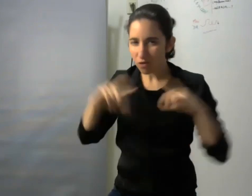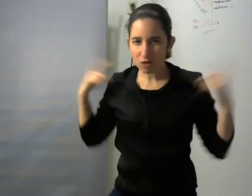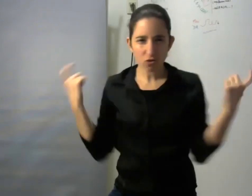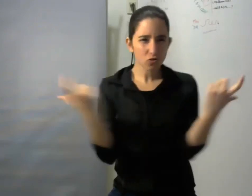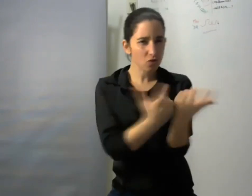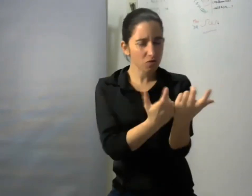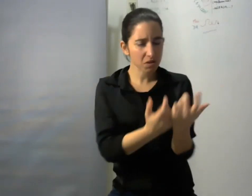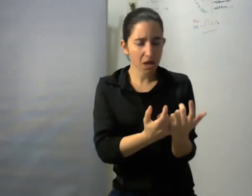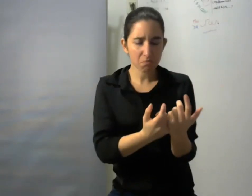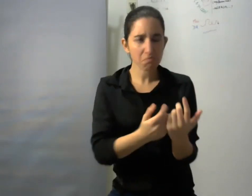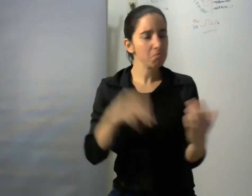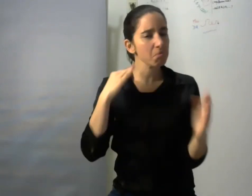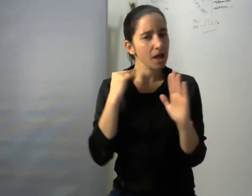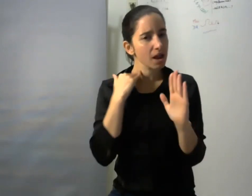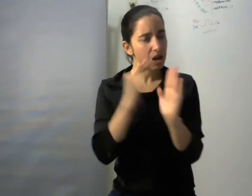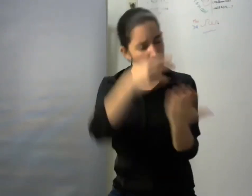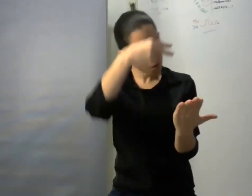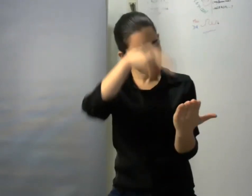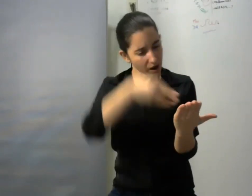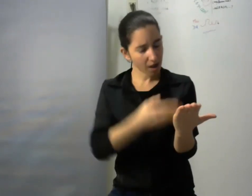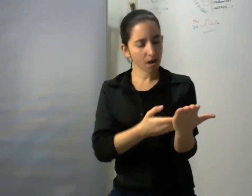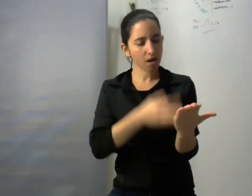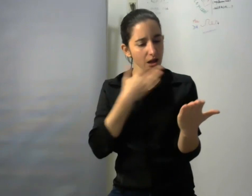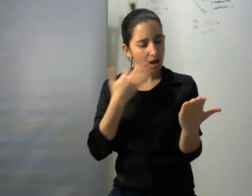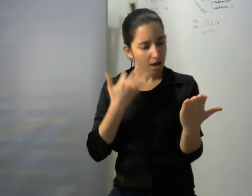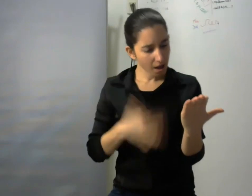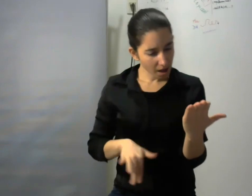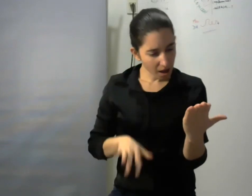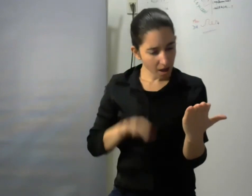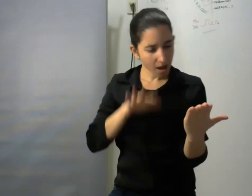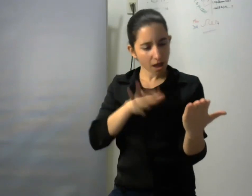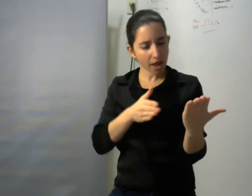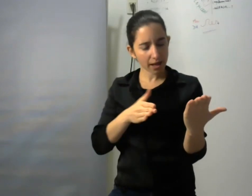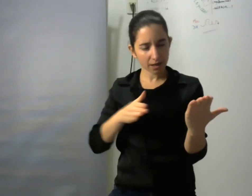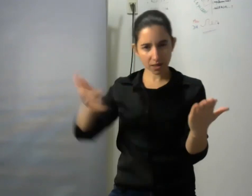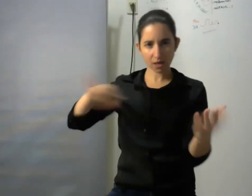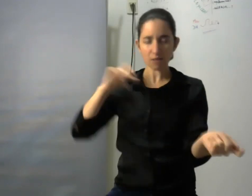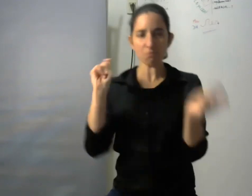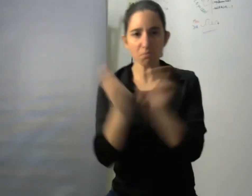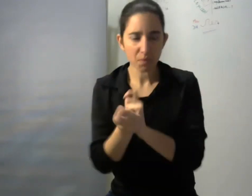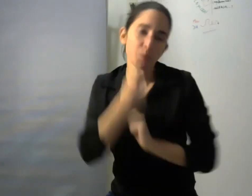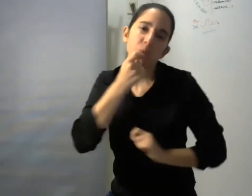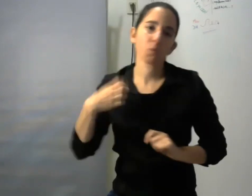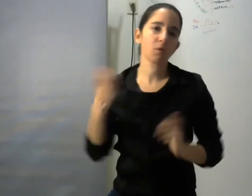acceso a esta obra en nuestro rol en el sistema universitario nuestro rol de docentes investigadores estudiantes no docentes